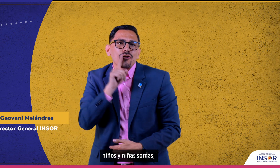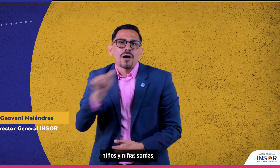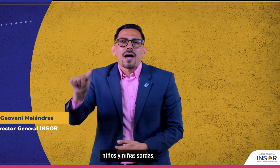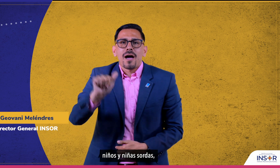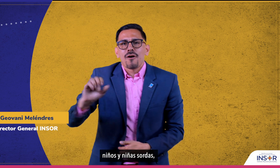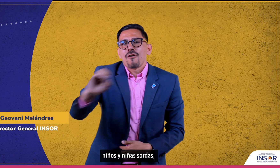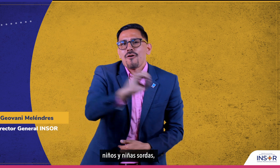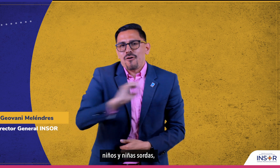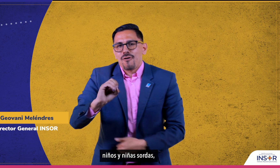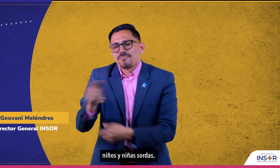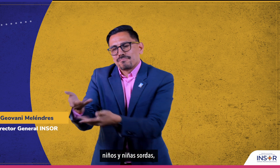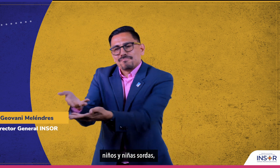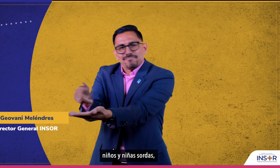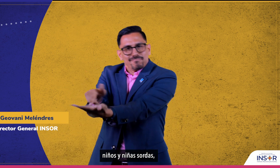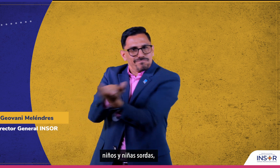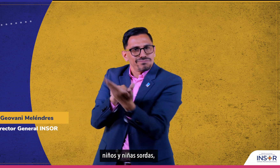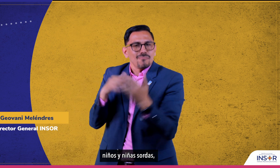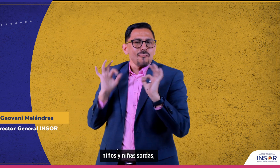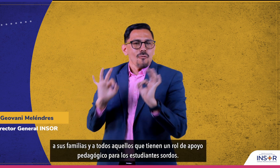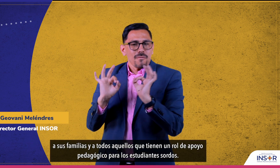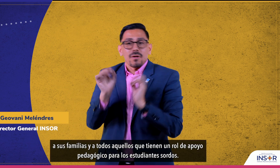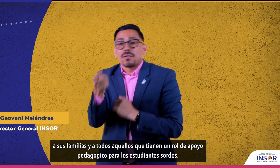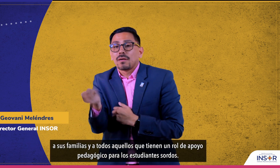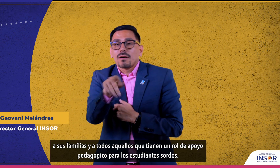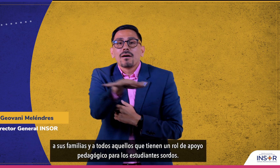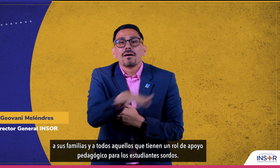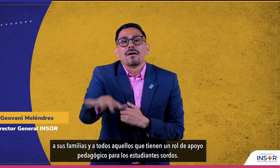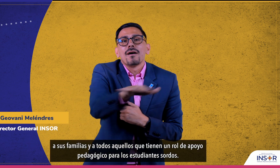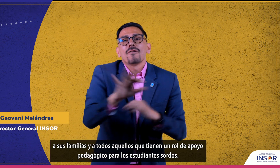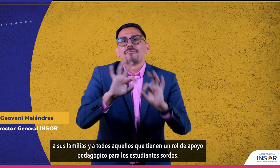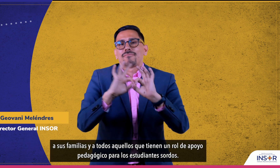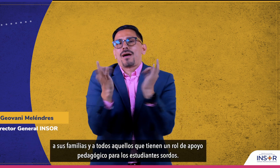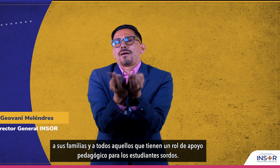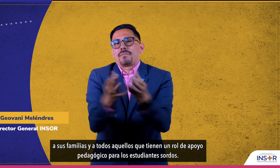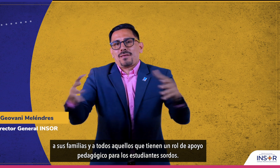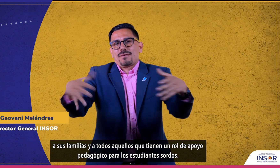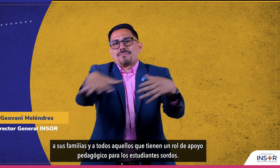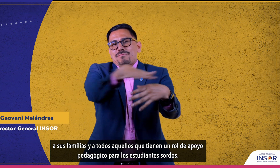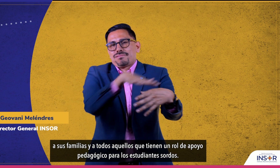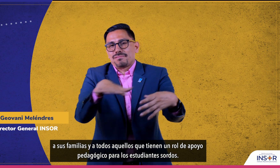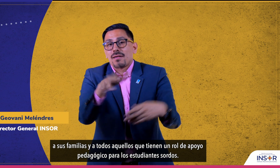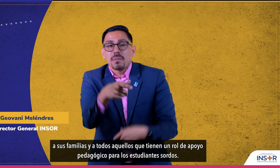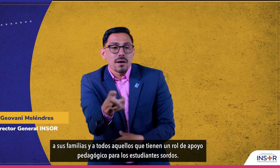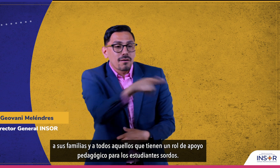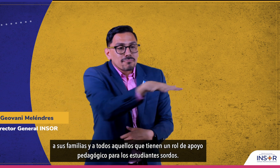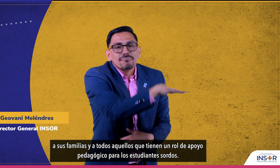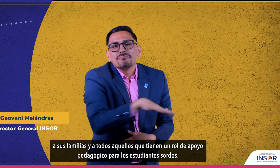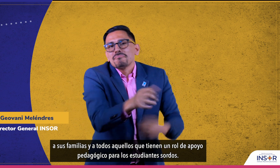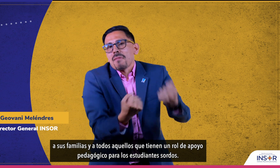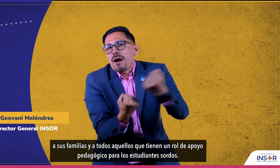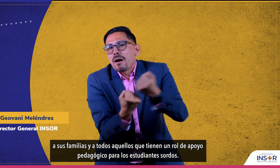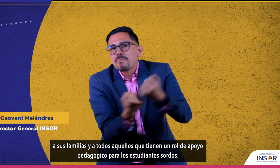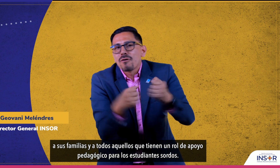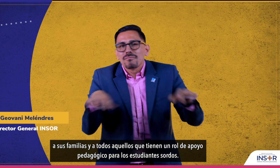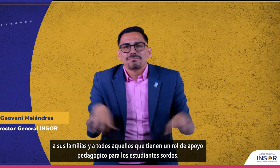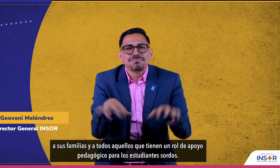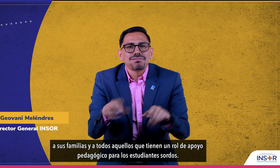niños y niñas sordas, a sus familias y a todos aquellos que tienen un rol de apoyo pedagógico para los